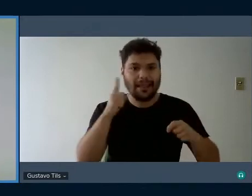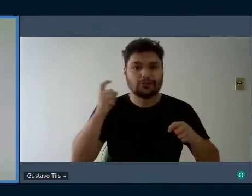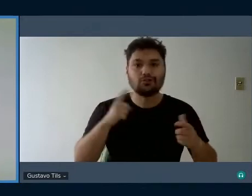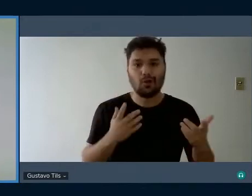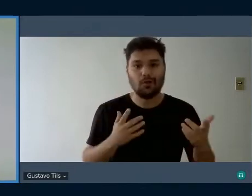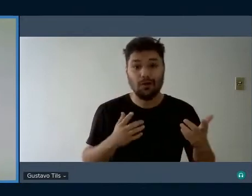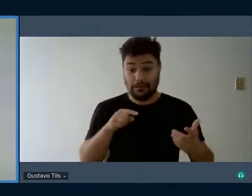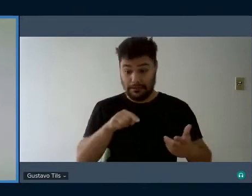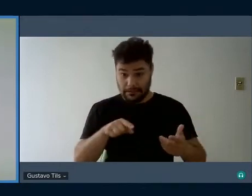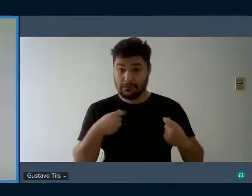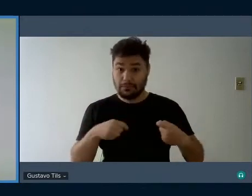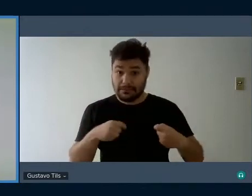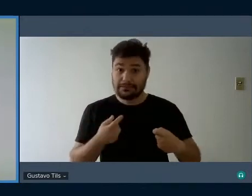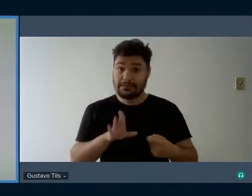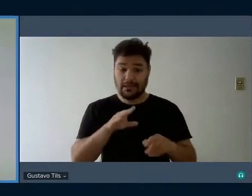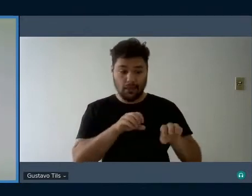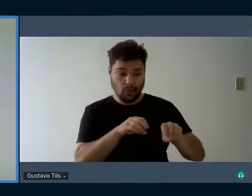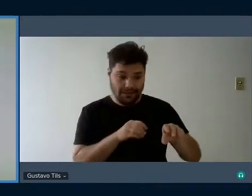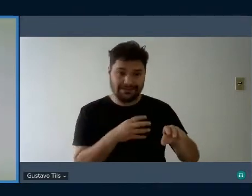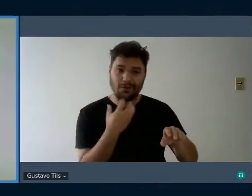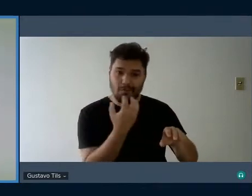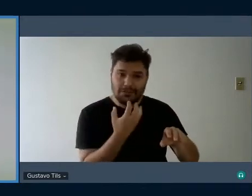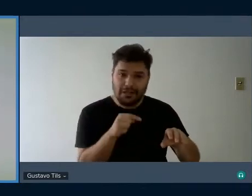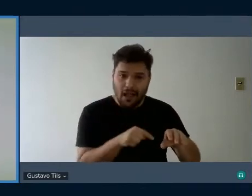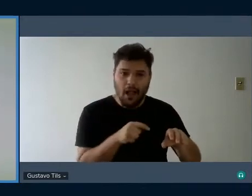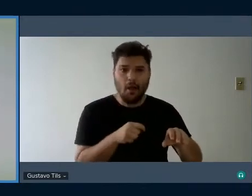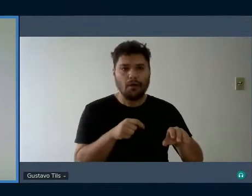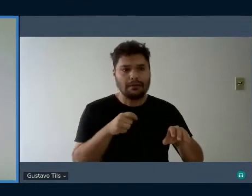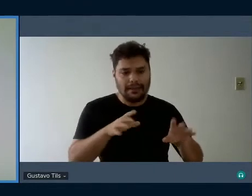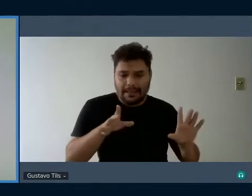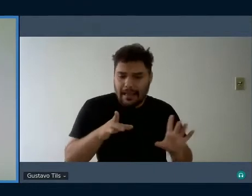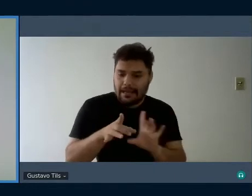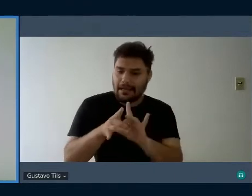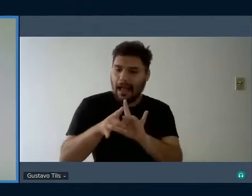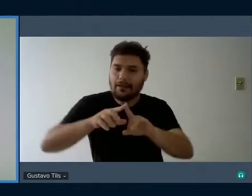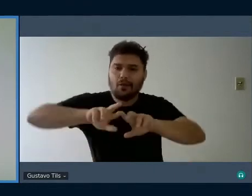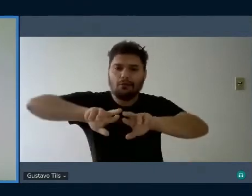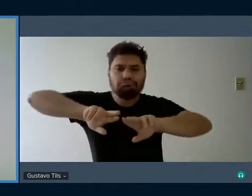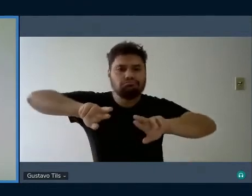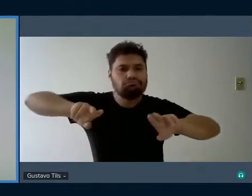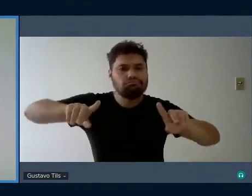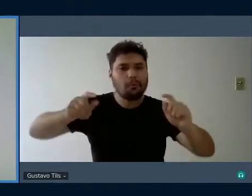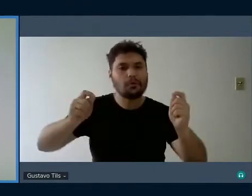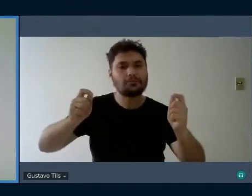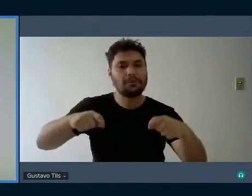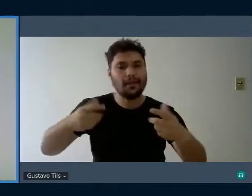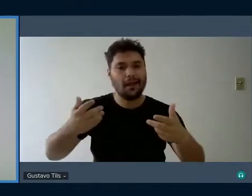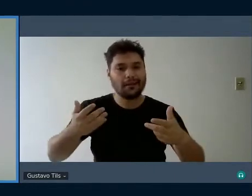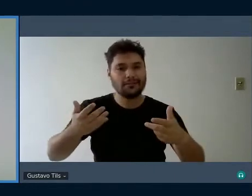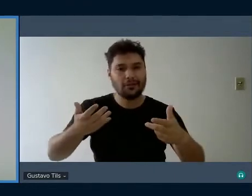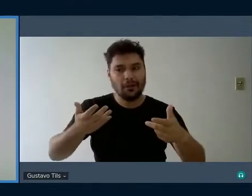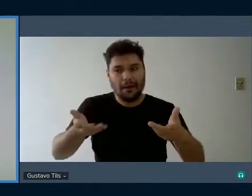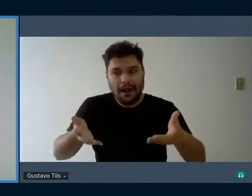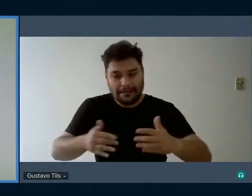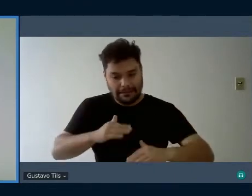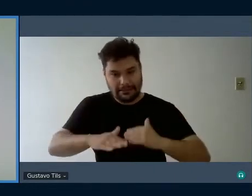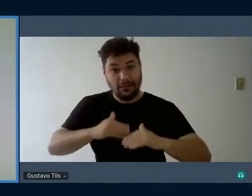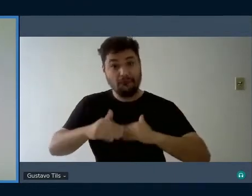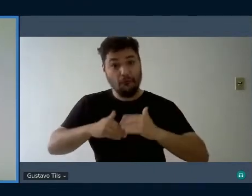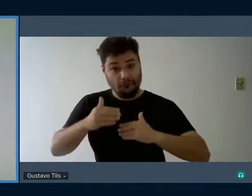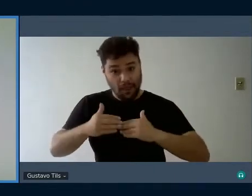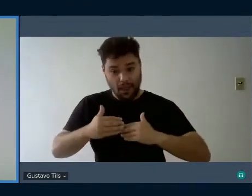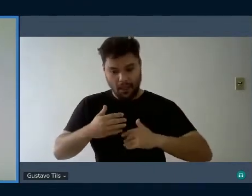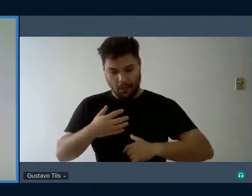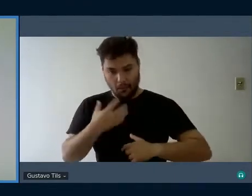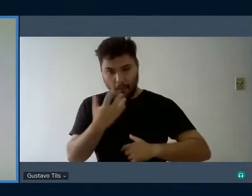musical comprometida com a diversidade de possibilidades de desenvolvimento da musicalidade da pessoa surda,